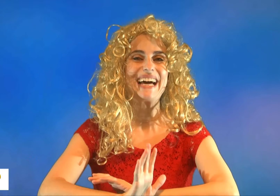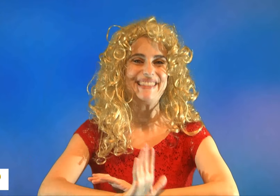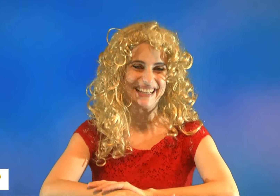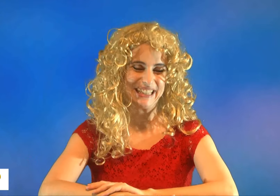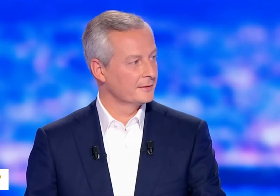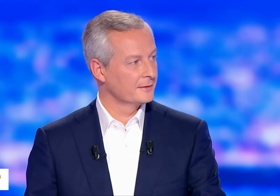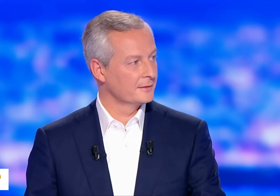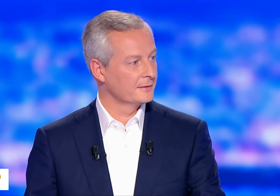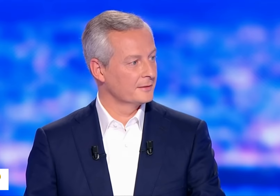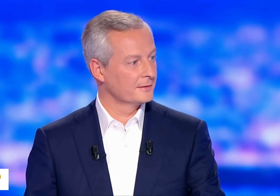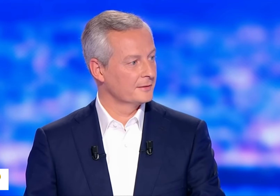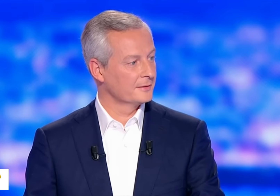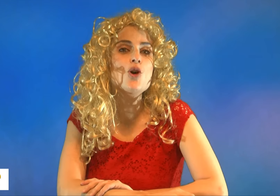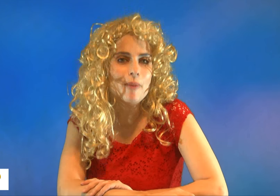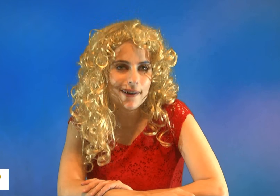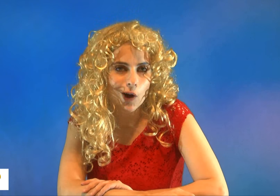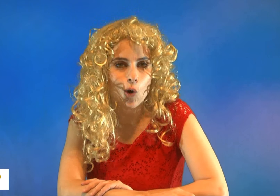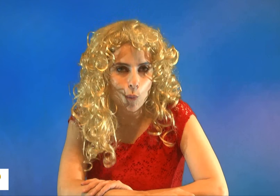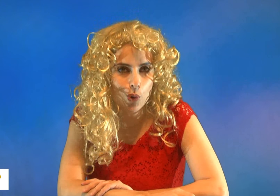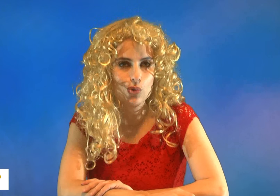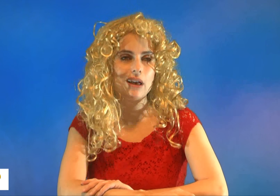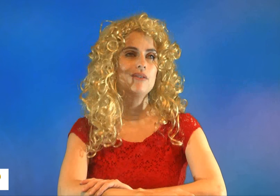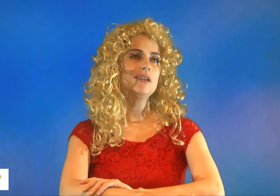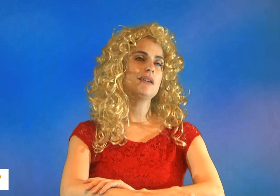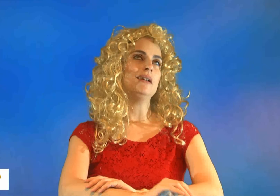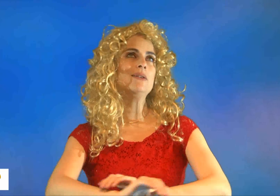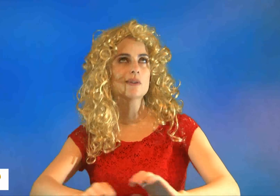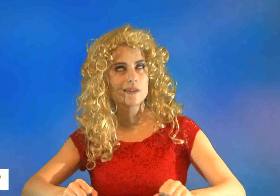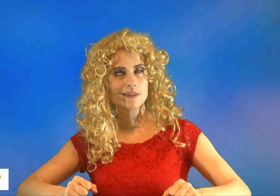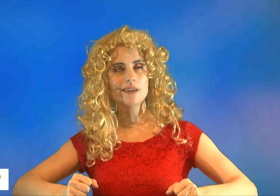'arnaque. Alors, le maire compose avec l'identité